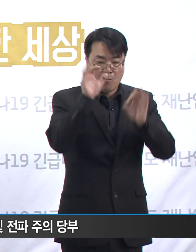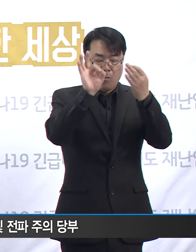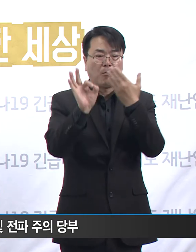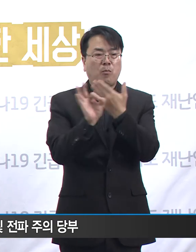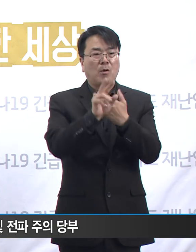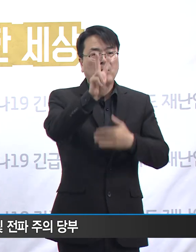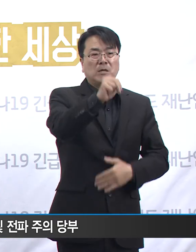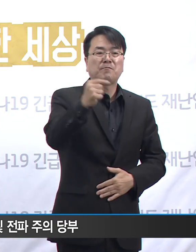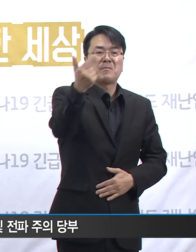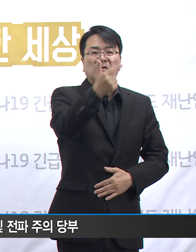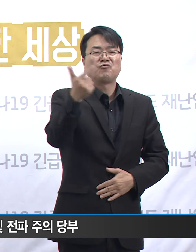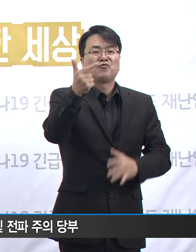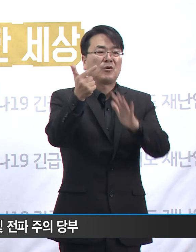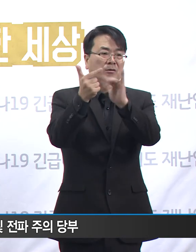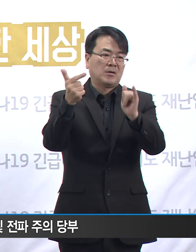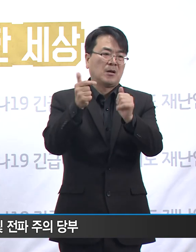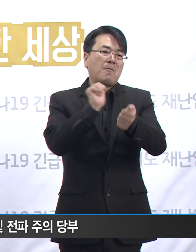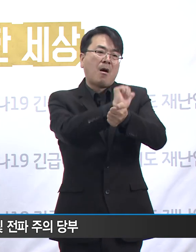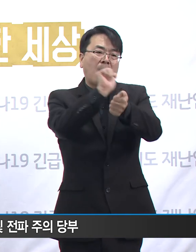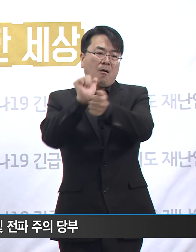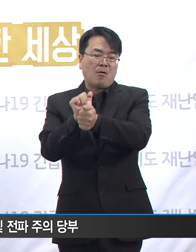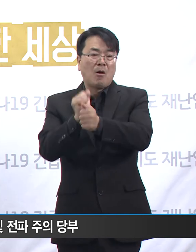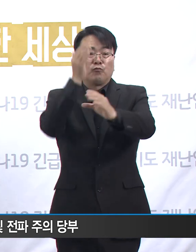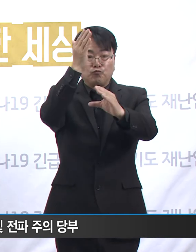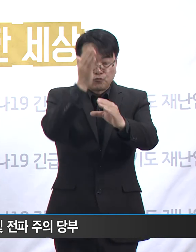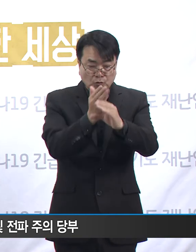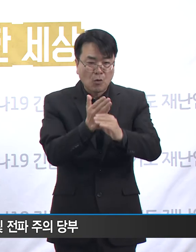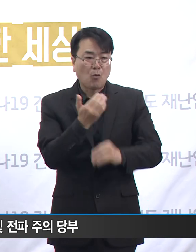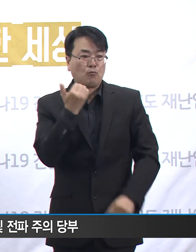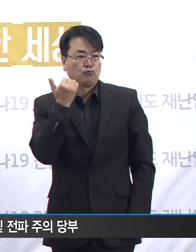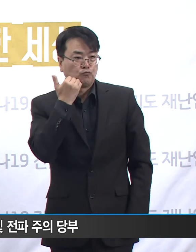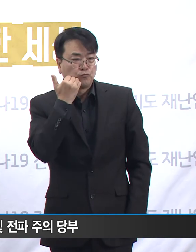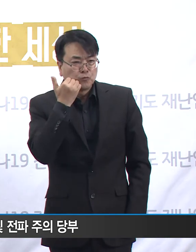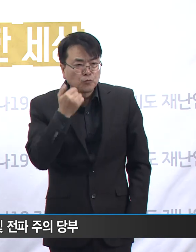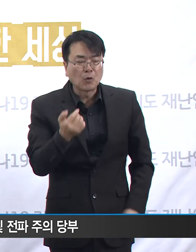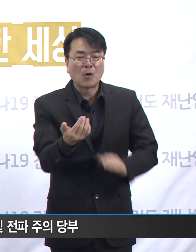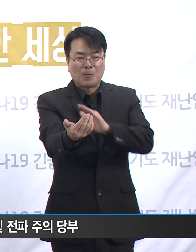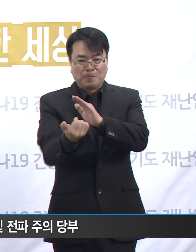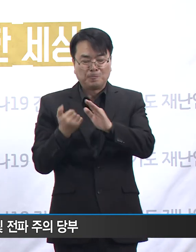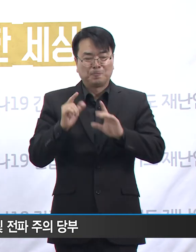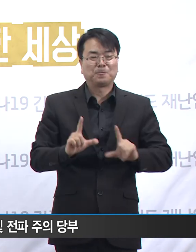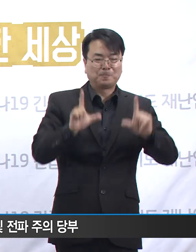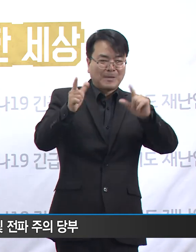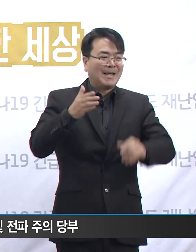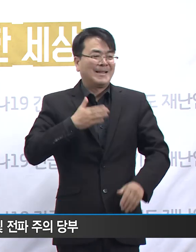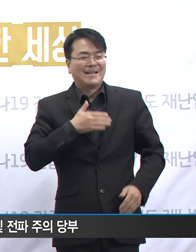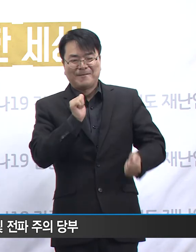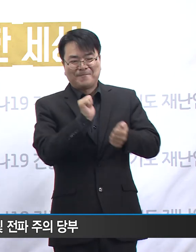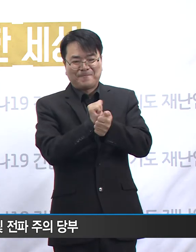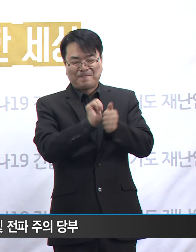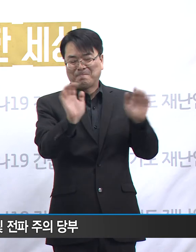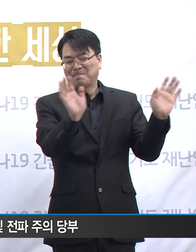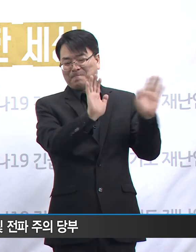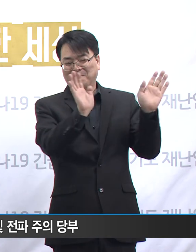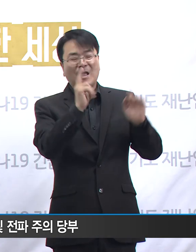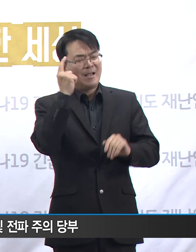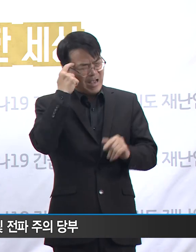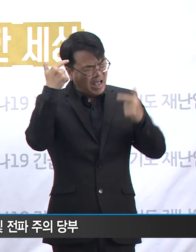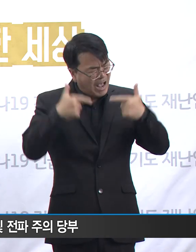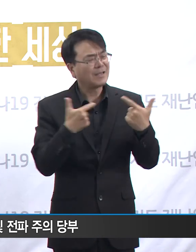6천명 이상 감염되었지만 그 중 누구도 그 전날까지 자신이 코로나19에 감염될 거라고 생각하지는 않았습니다.